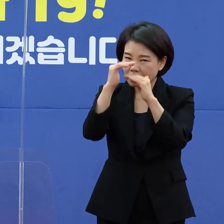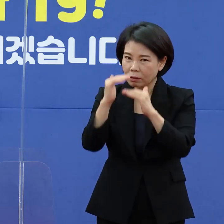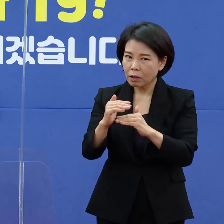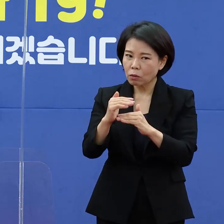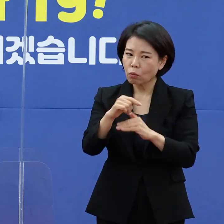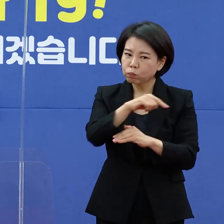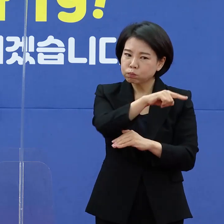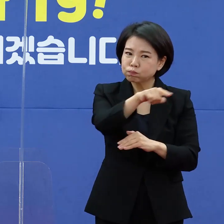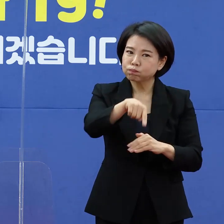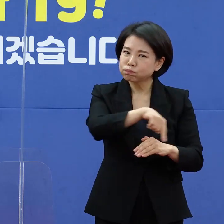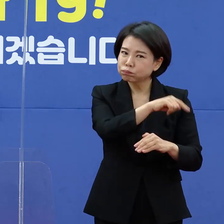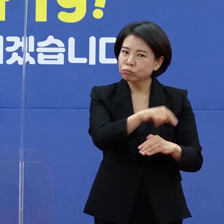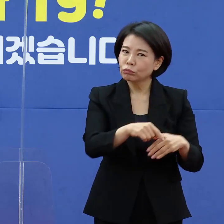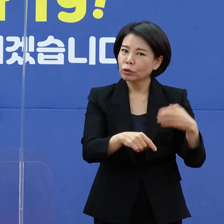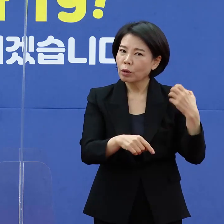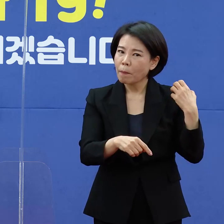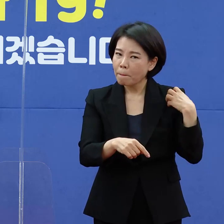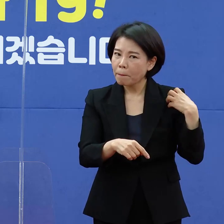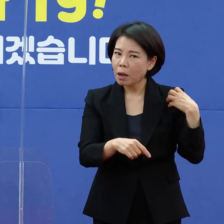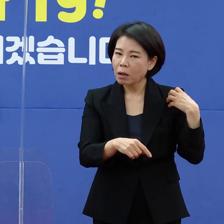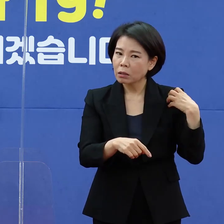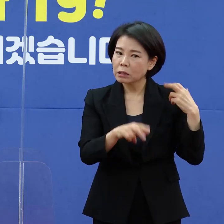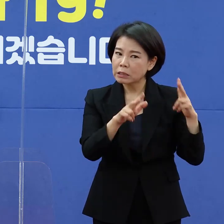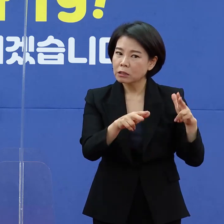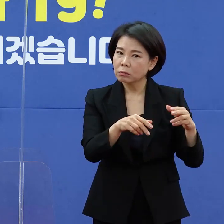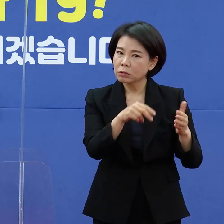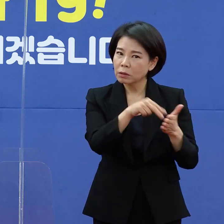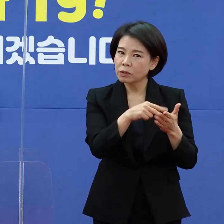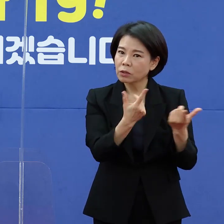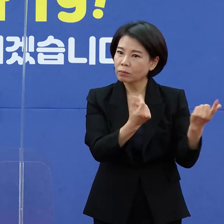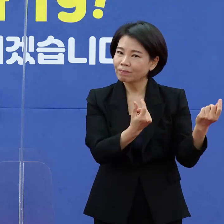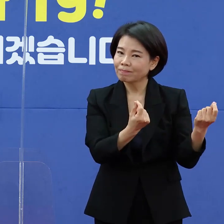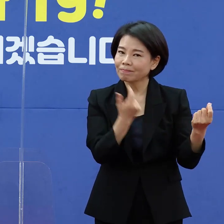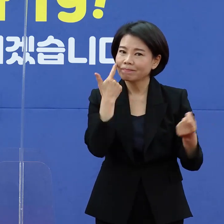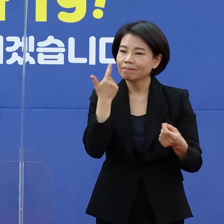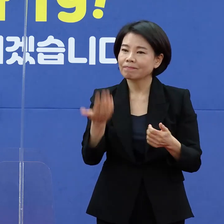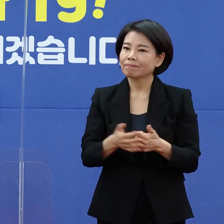이 정도 수준을 감당할 것으로 생각하시는지 궁금하다는 질문입니다.